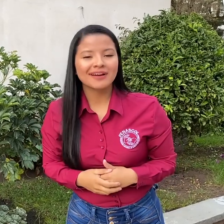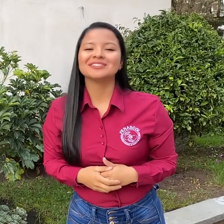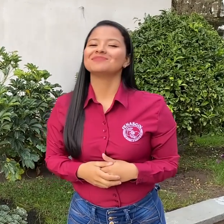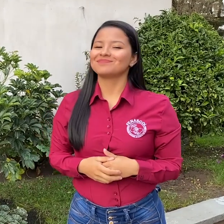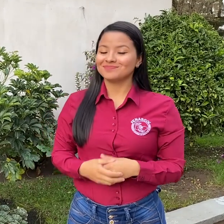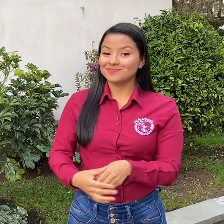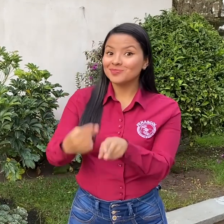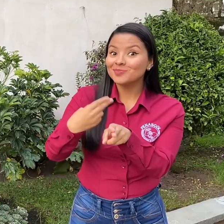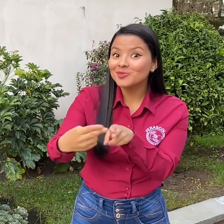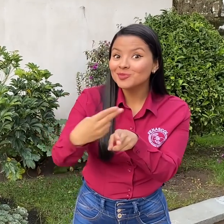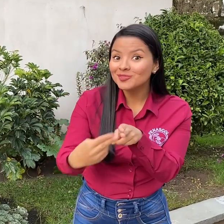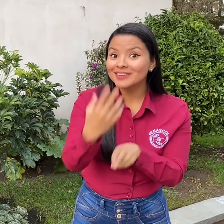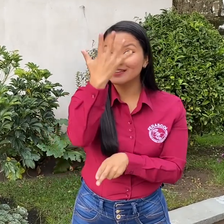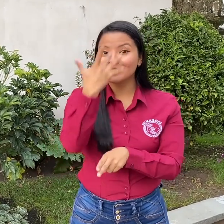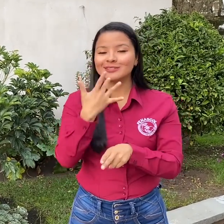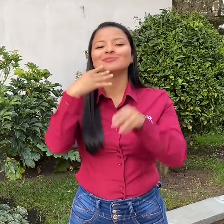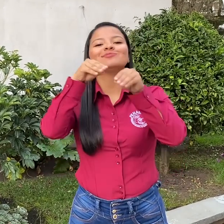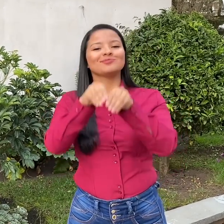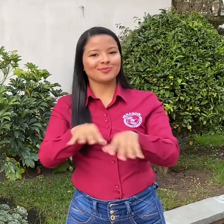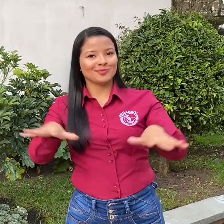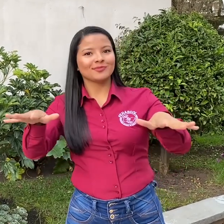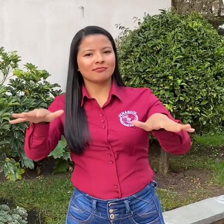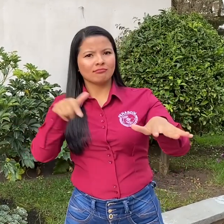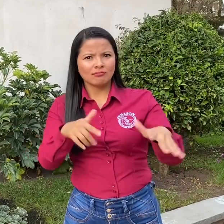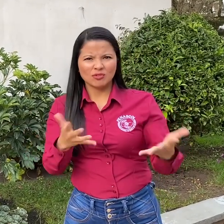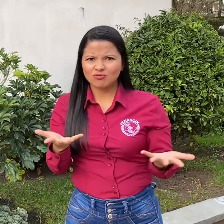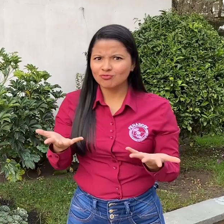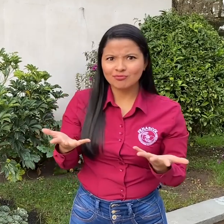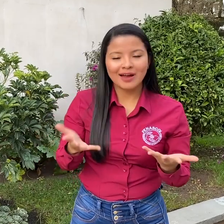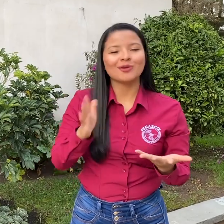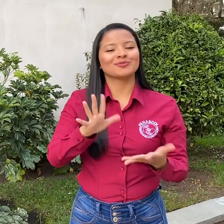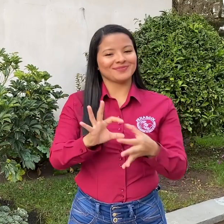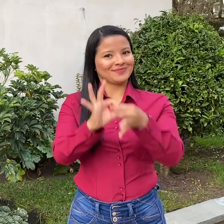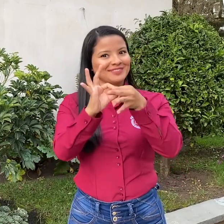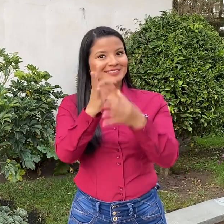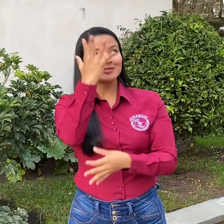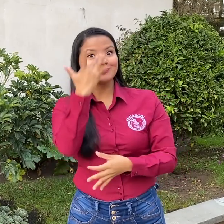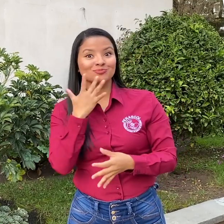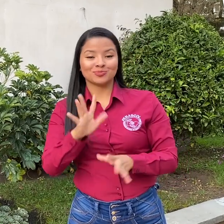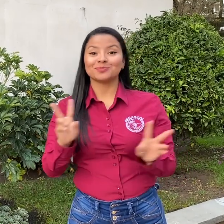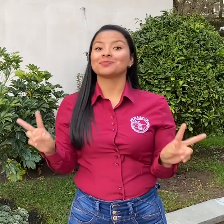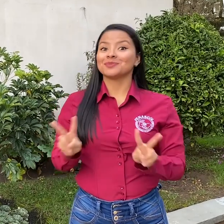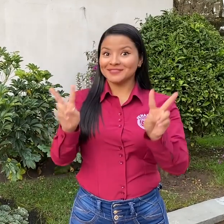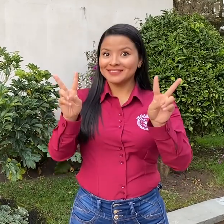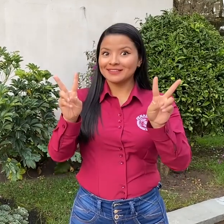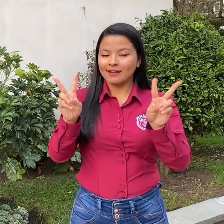Para dar respuesta a esto, pronto tendremos una nueva emisión en vivo de NotiSignales por el Facebook de Penascol.